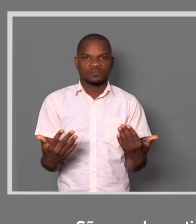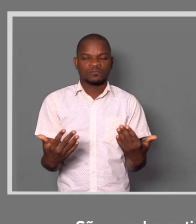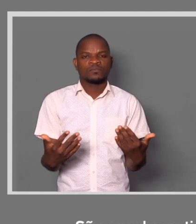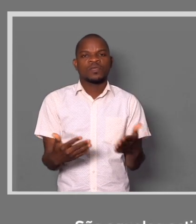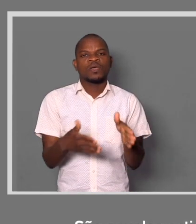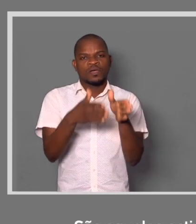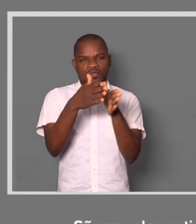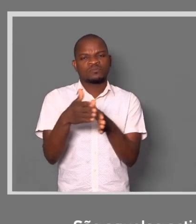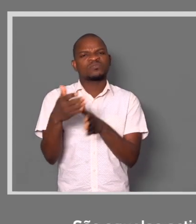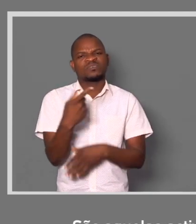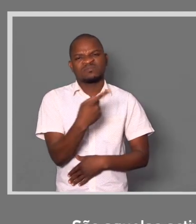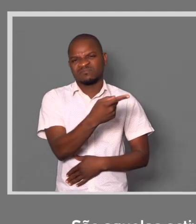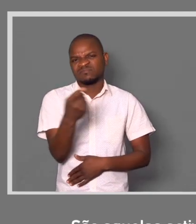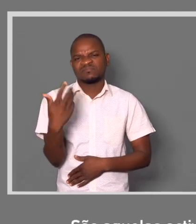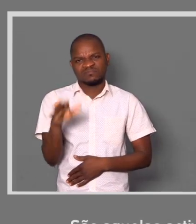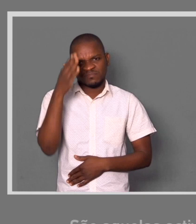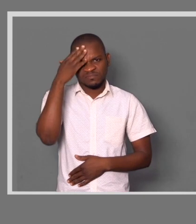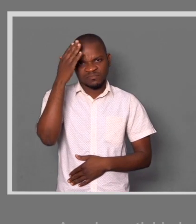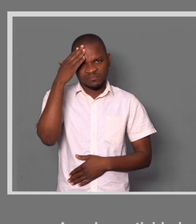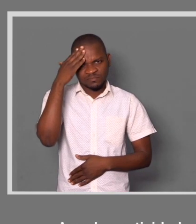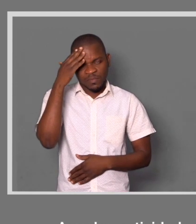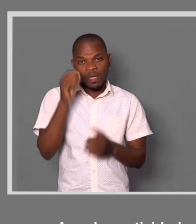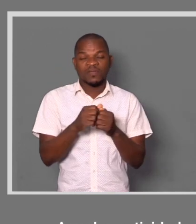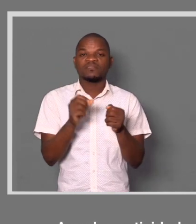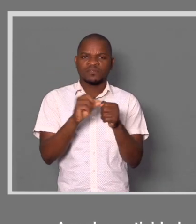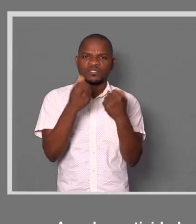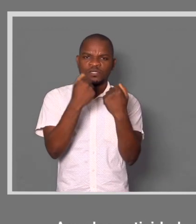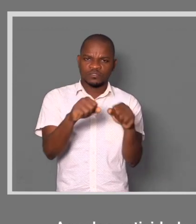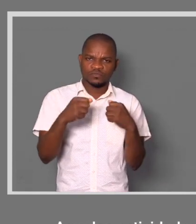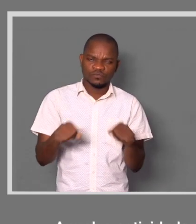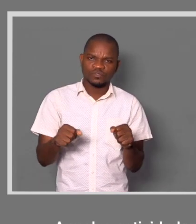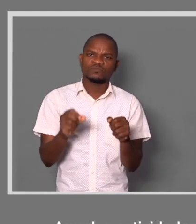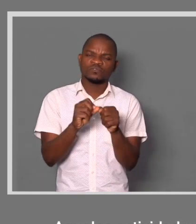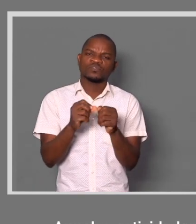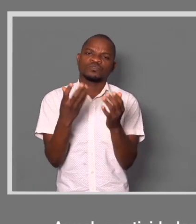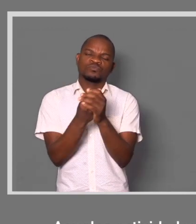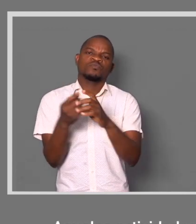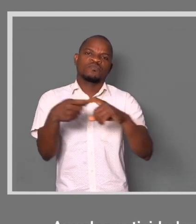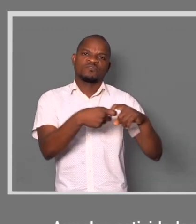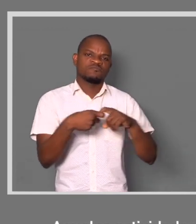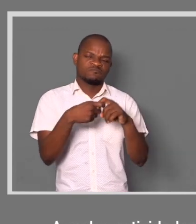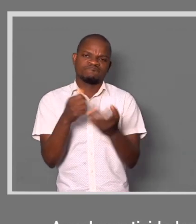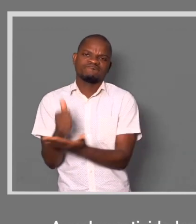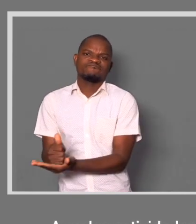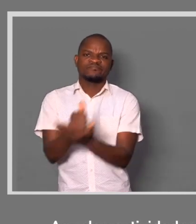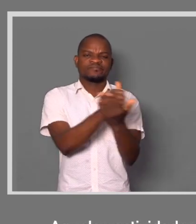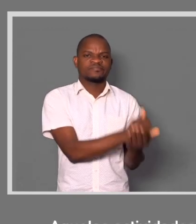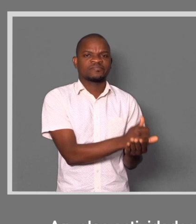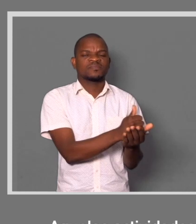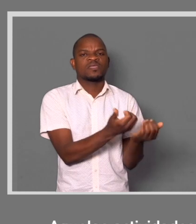Já estou a pessoa conhecendo também. Aquelas atividades que ativistas podem fazer com a família, para ajudar a criança a ter